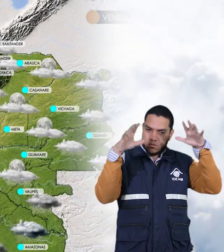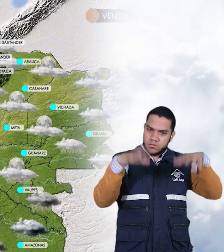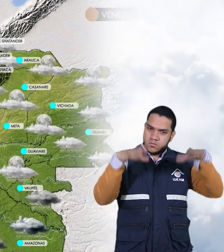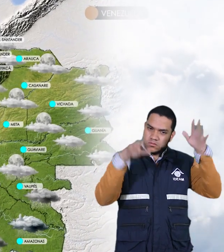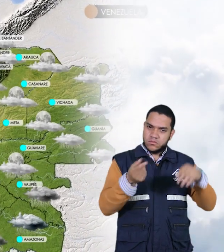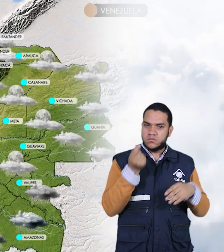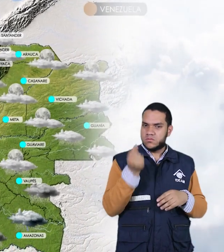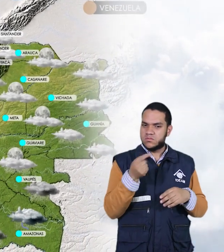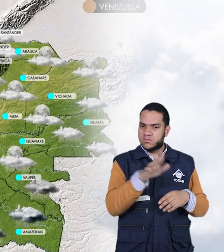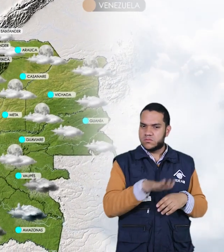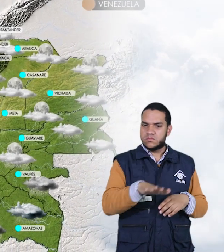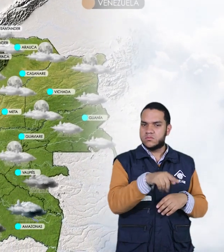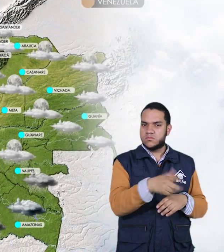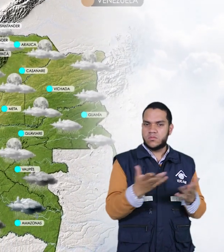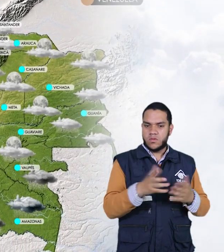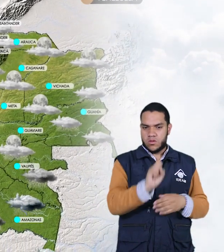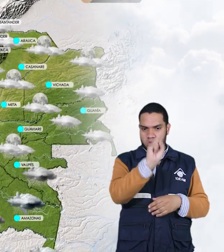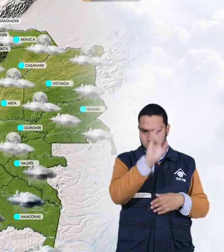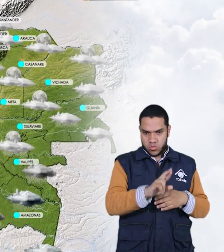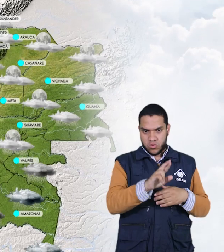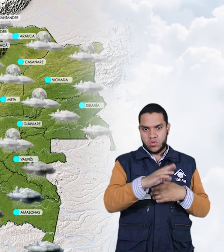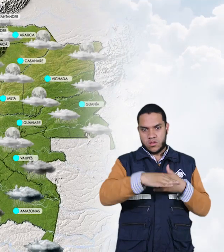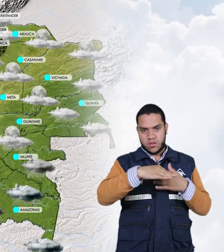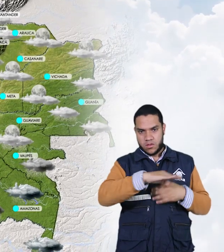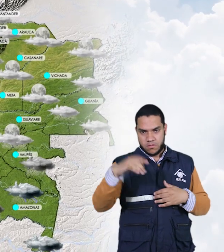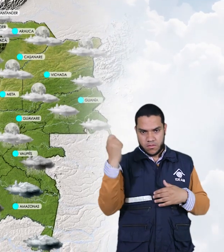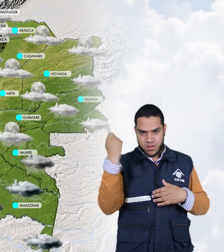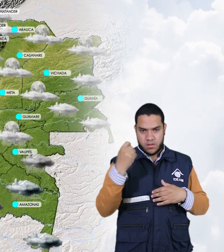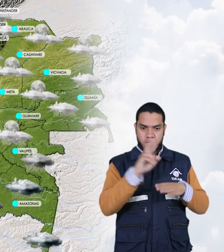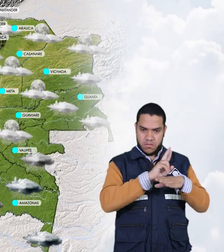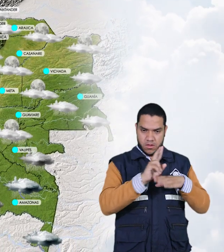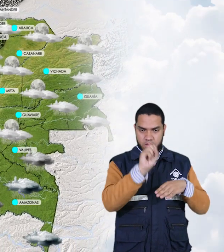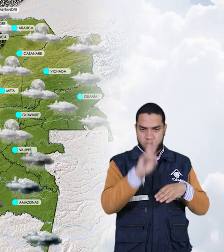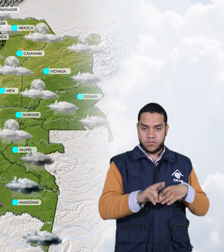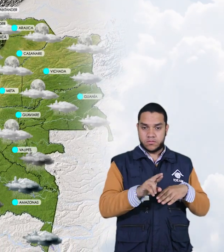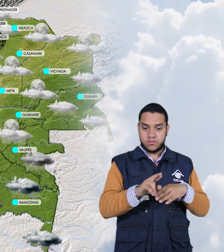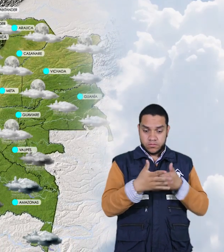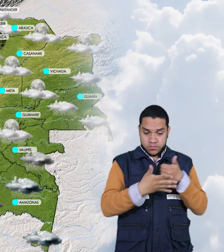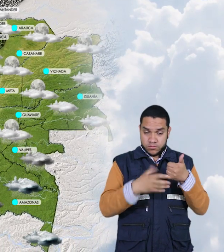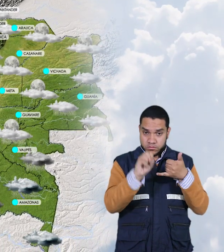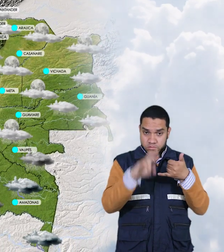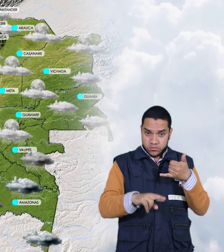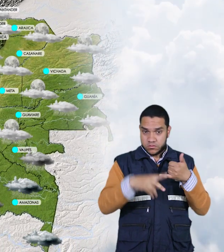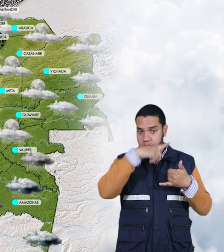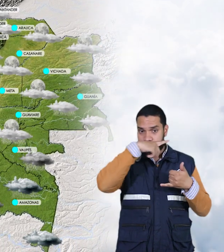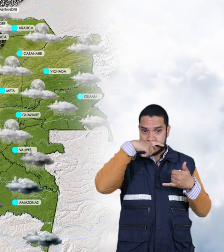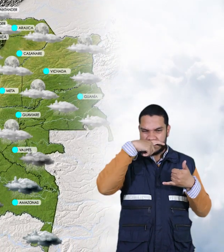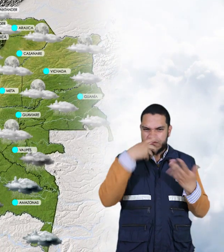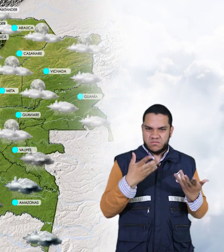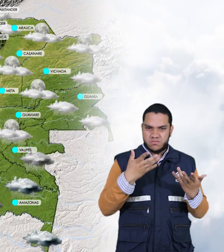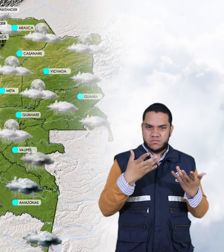presentarán hacia el sur de Meta y también hacia el sur de Bichada. Para el sur del país, en la región amazónica, lo que se espera